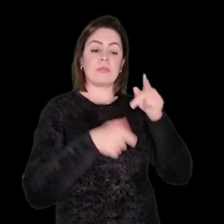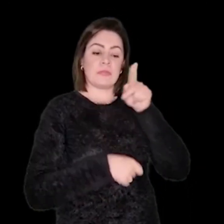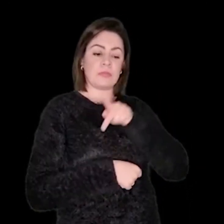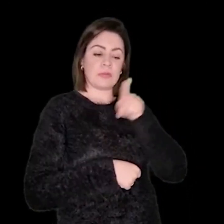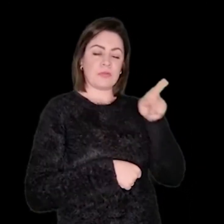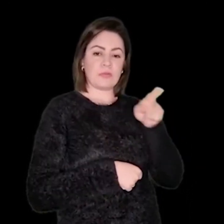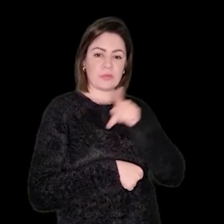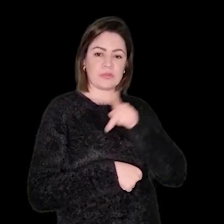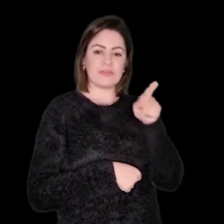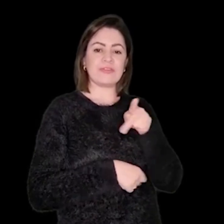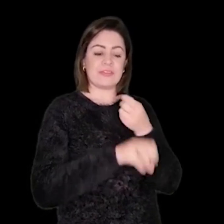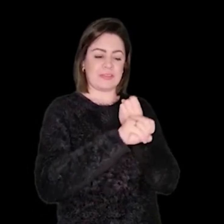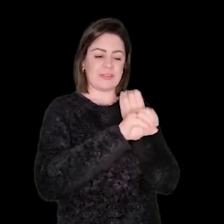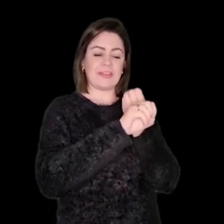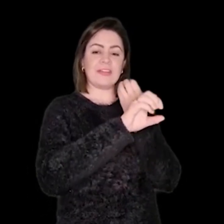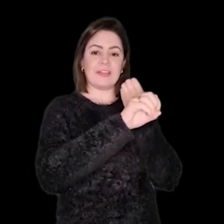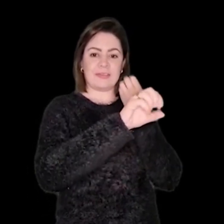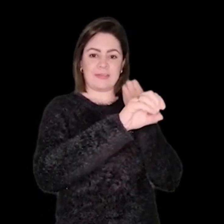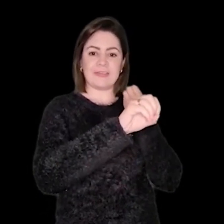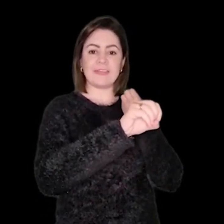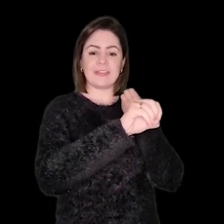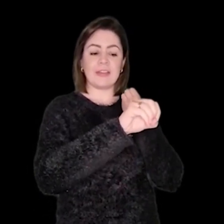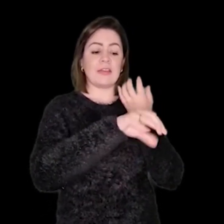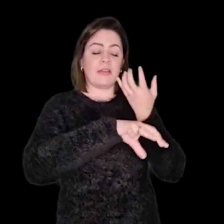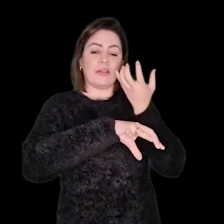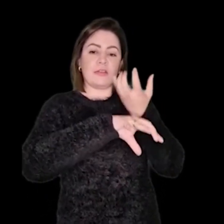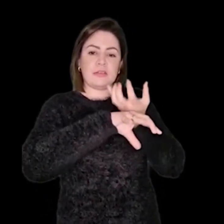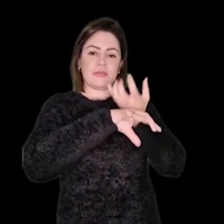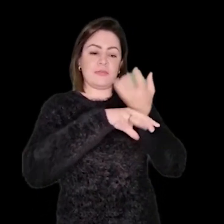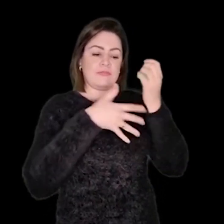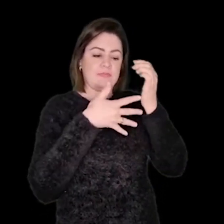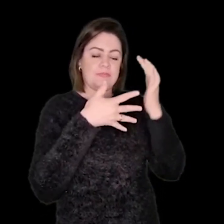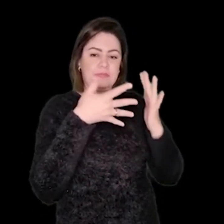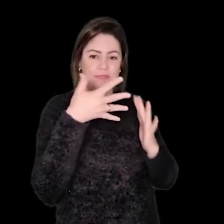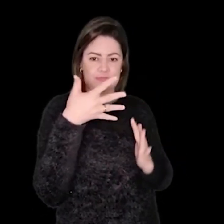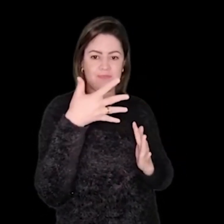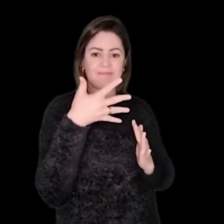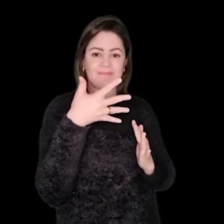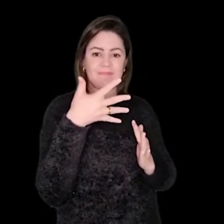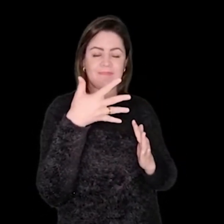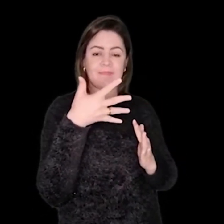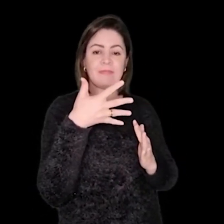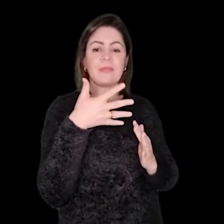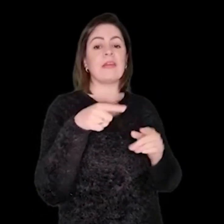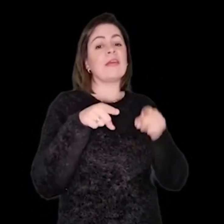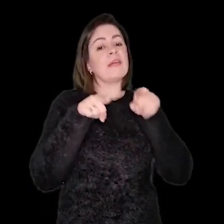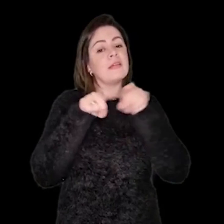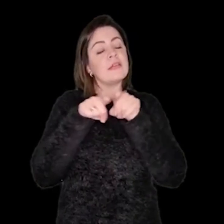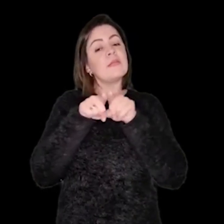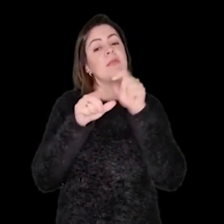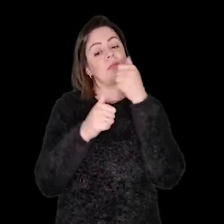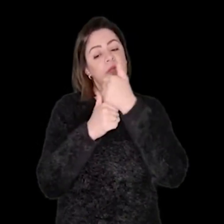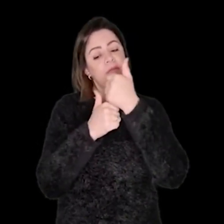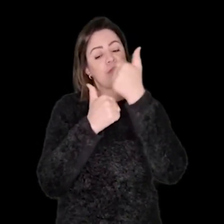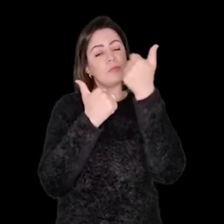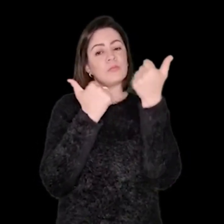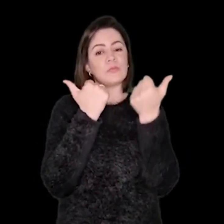Já trabalhei como docente no curso à distância, na especialização em